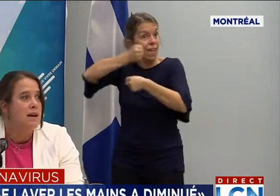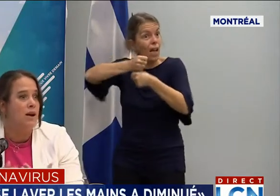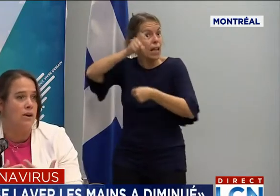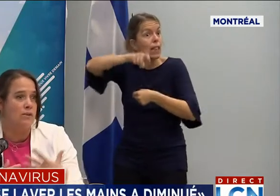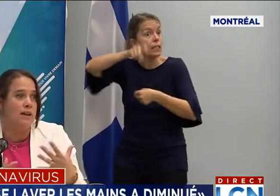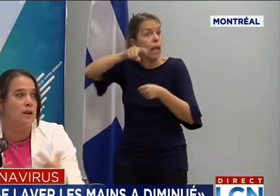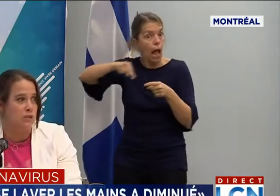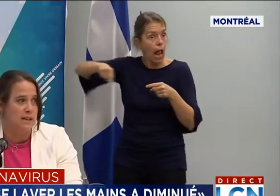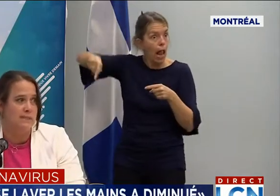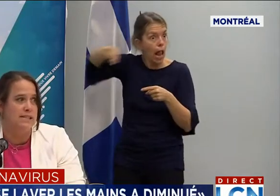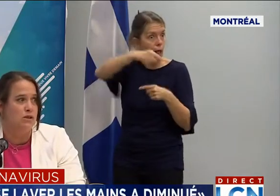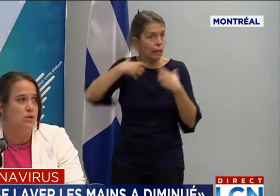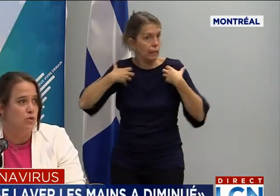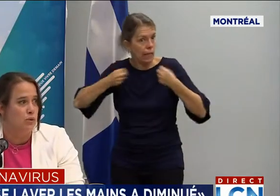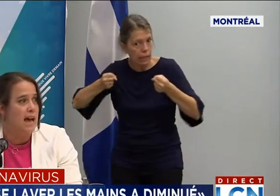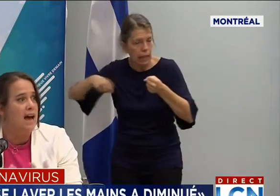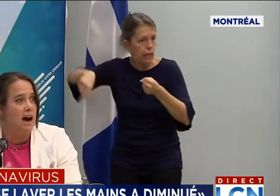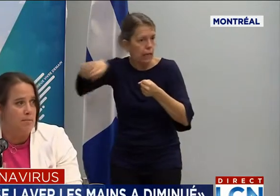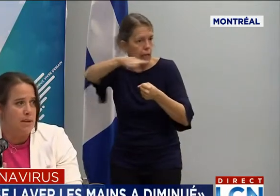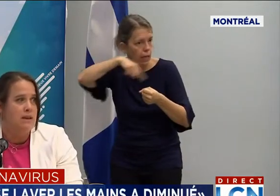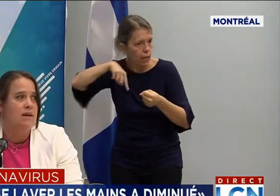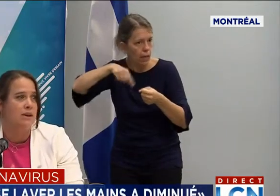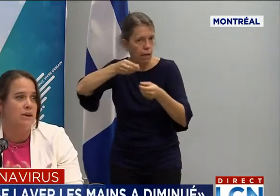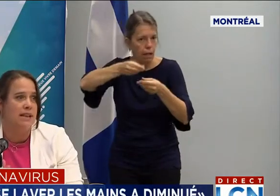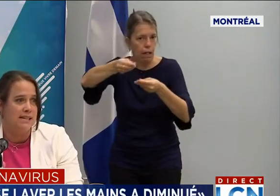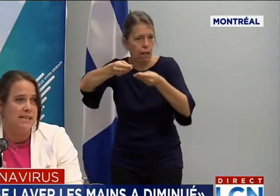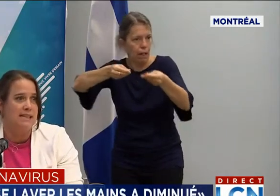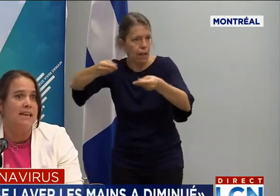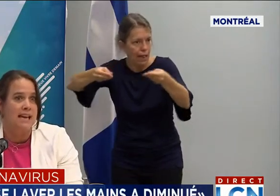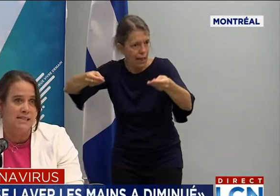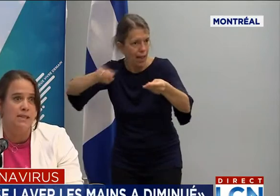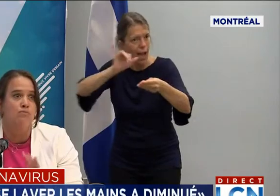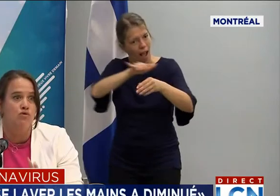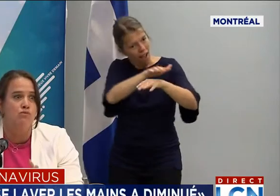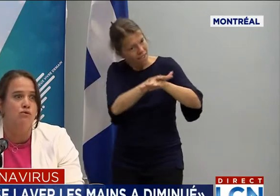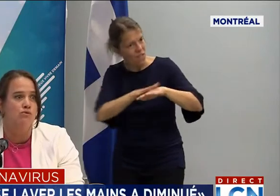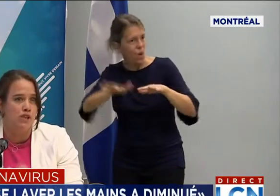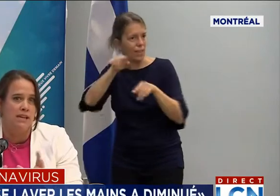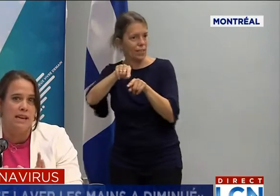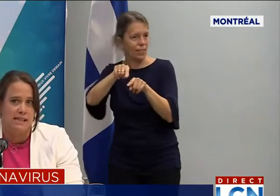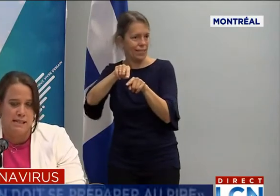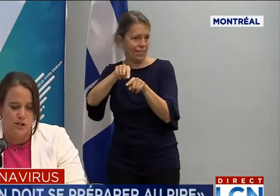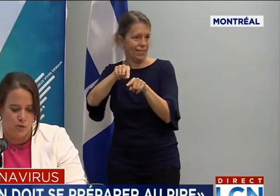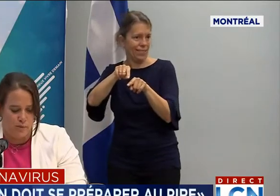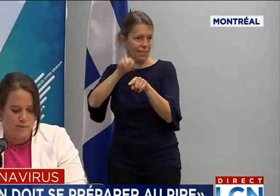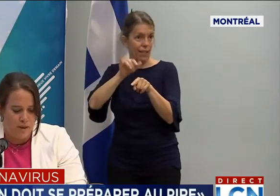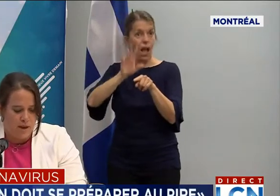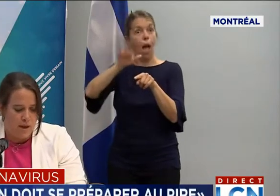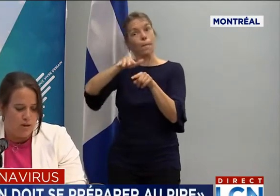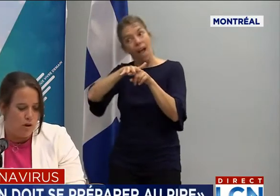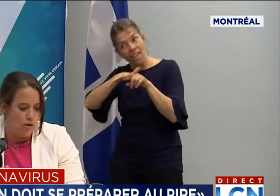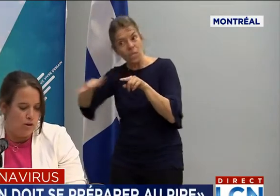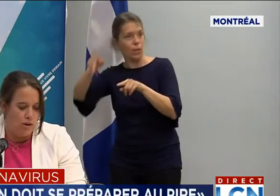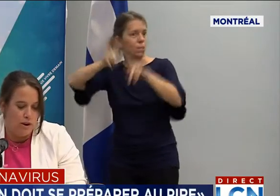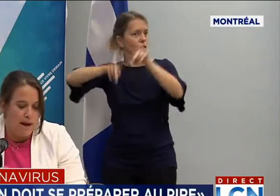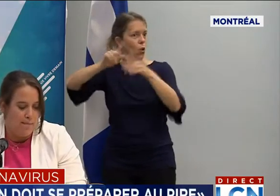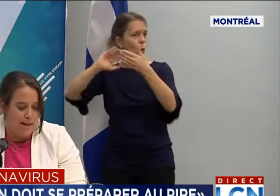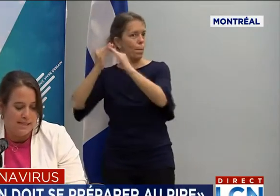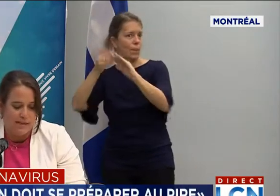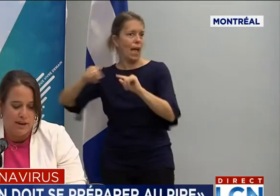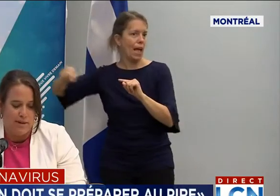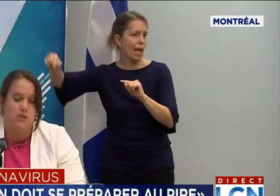évidemment, vers une transmission communautaire en mai dans certains quartiers, beaucoup plus touchés des quartiers chauds. Donc,